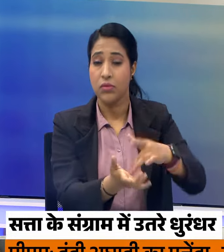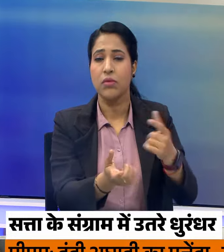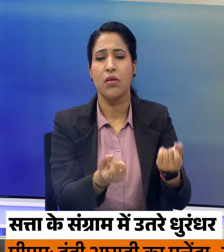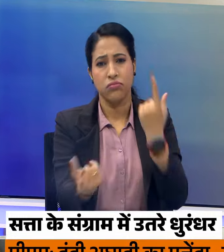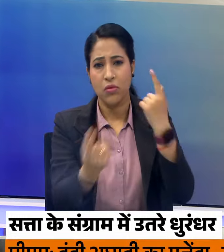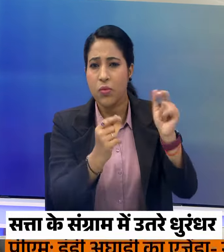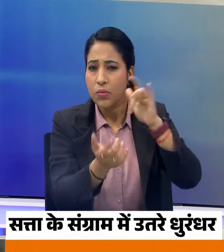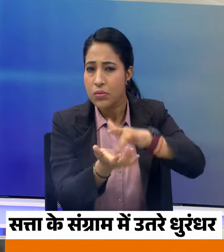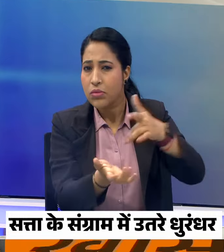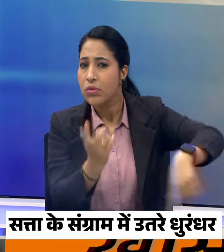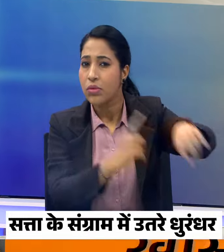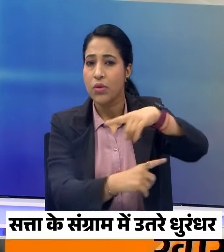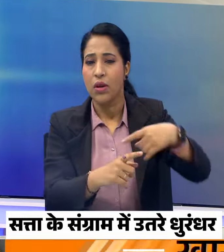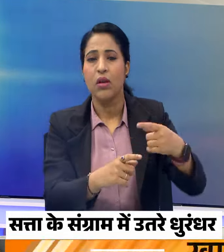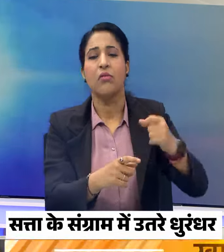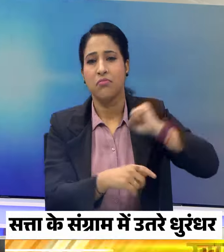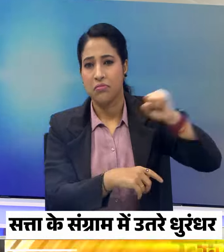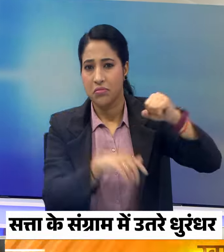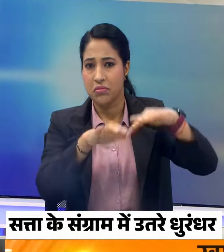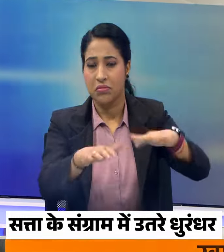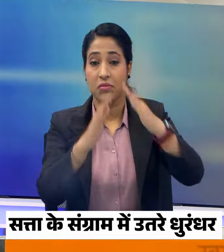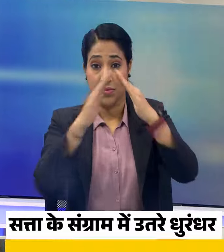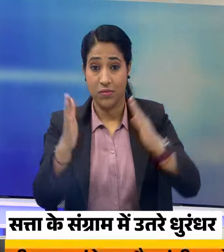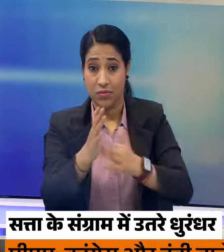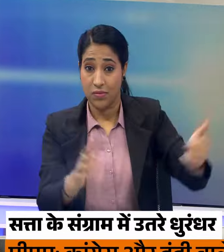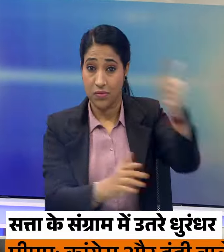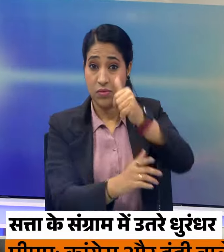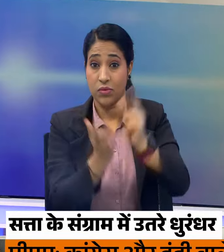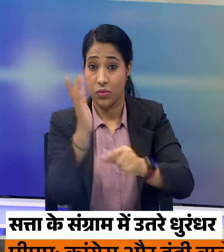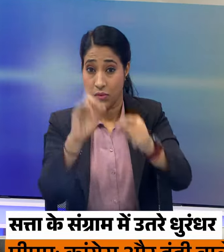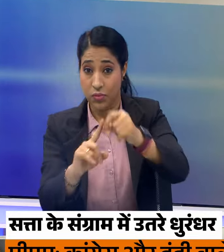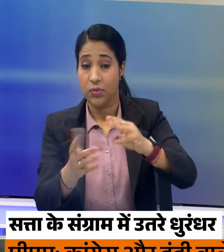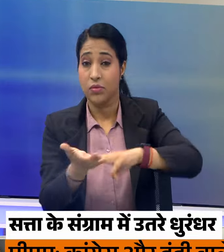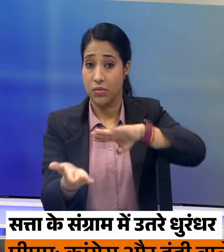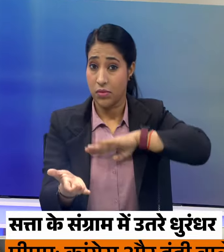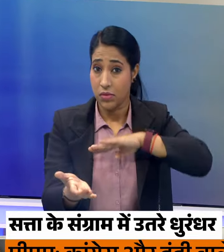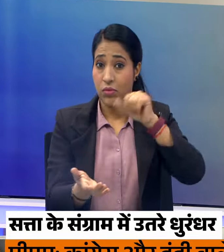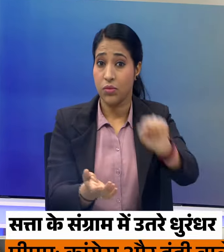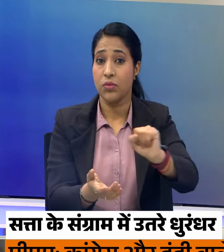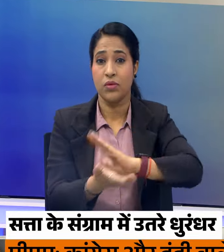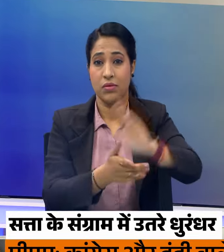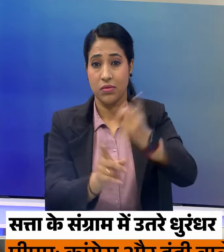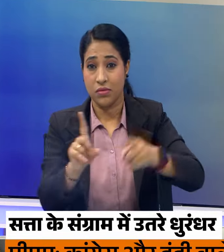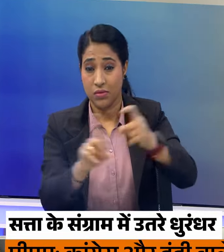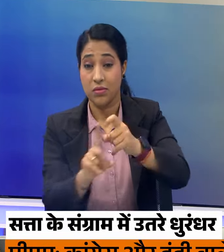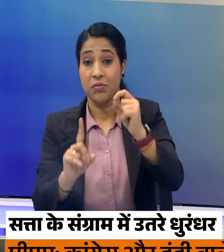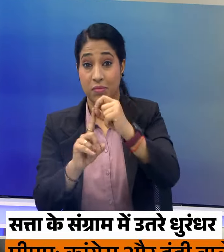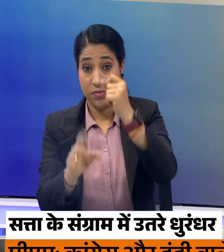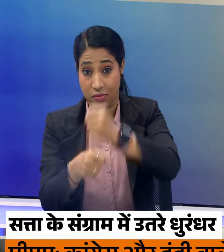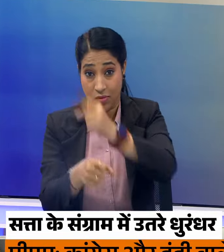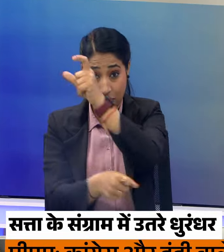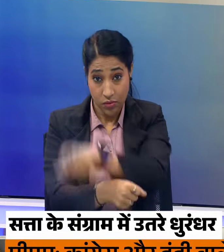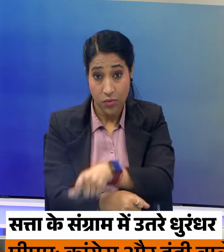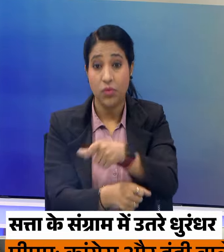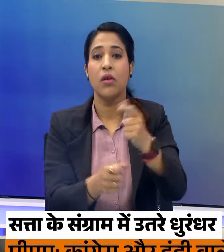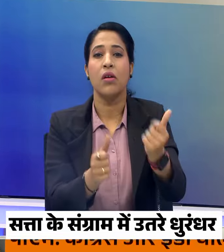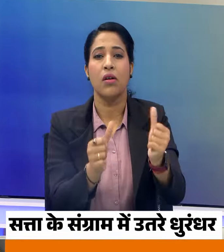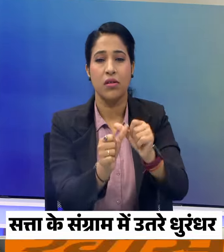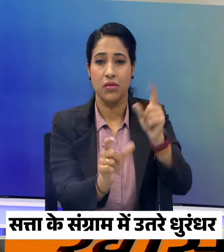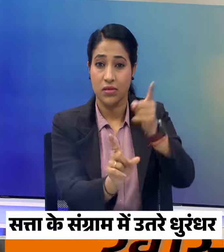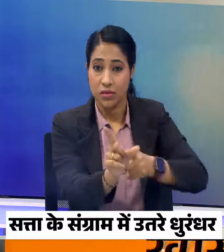प्रचार अमिशा महराष्ट और यूपी में सम्हालेंगे कमान तो महीं हेद्रा आद में प्रियंका गान्धी और यूपी में अखले शादव समेद